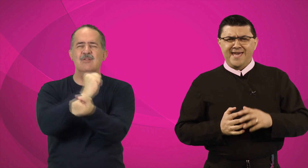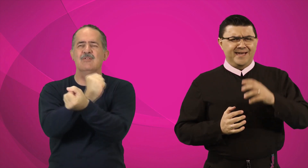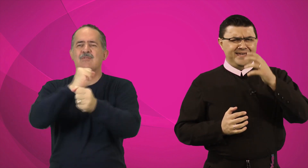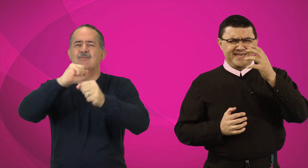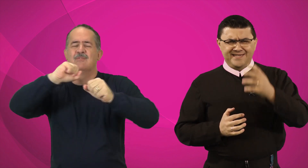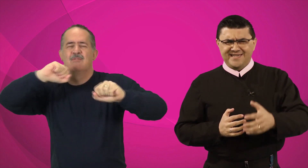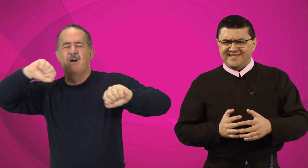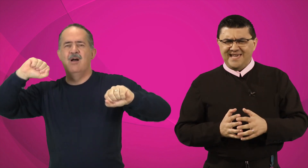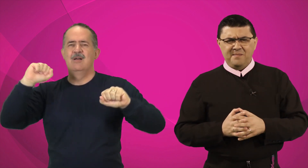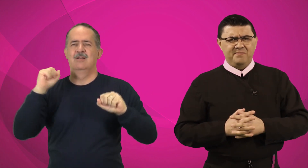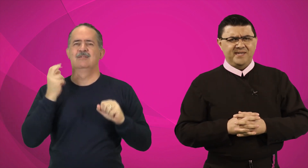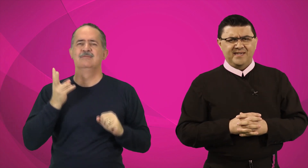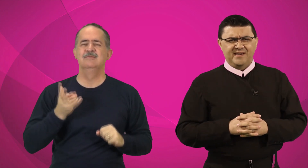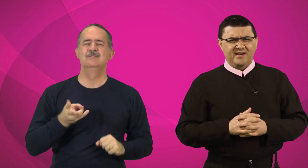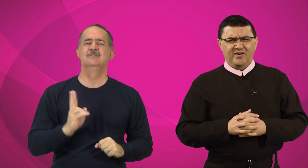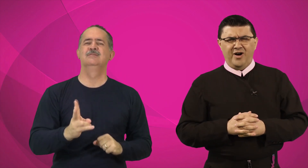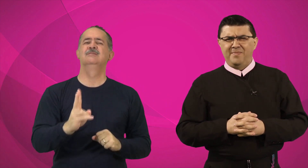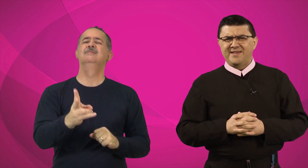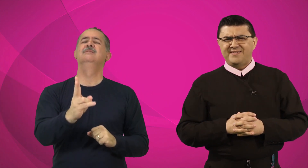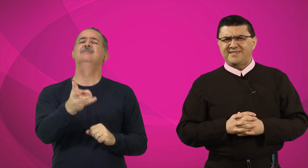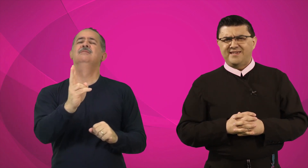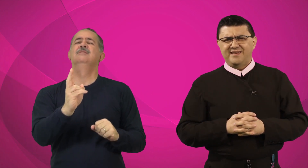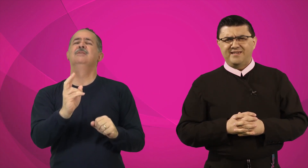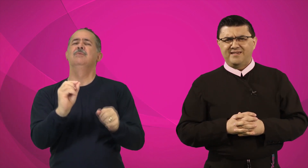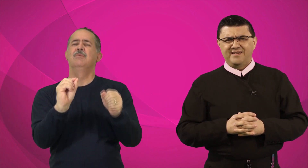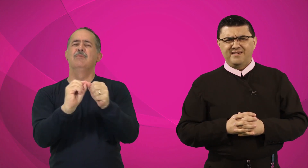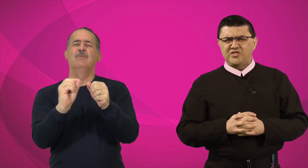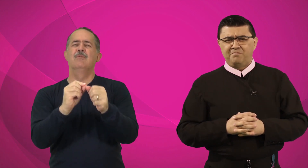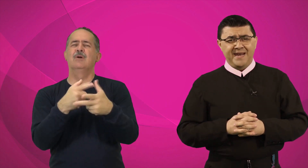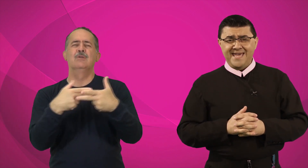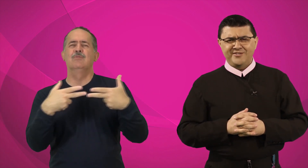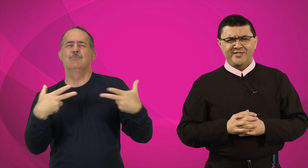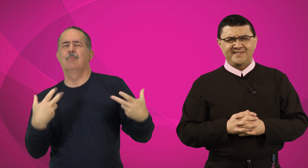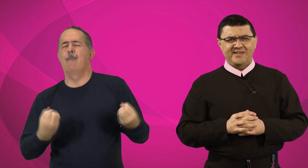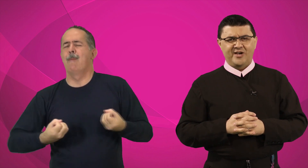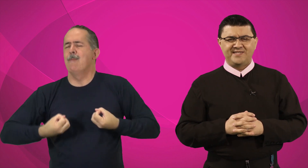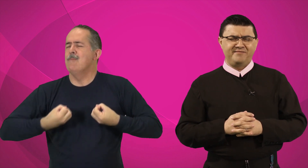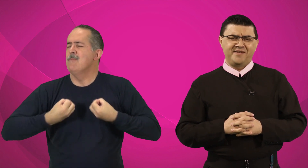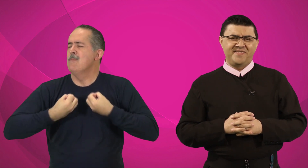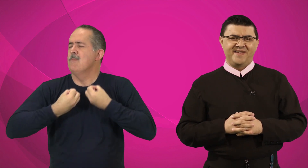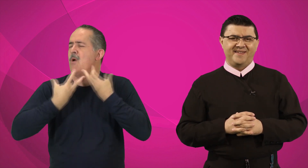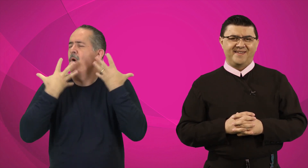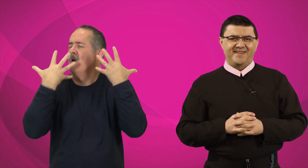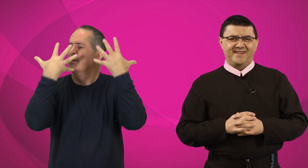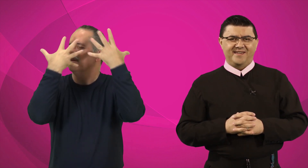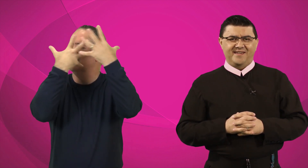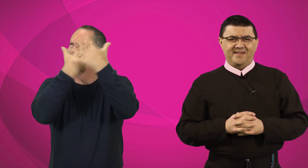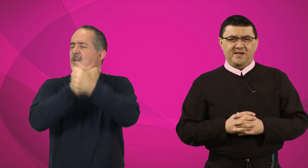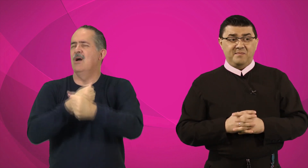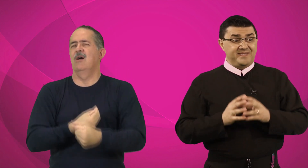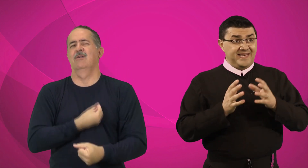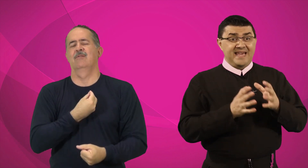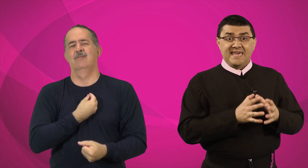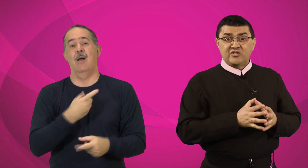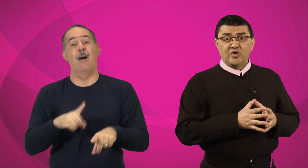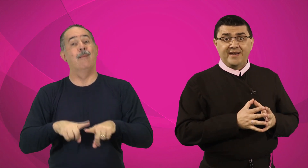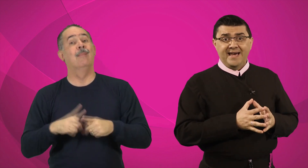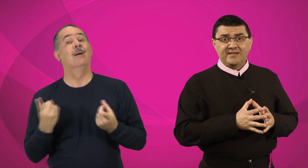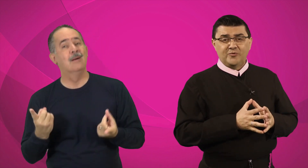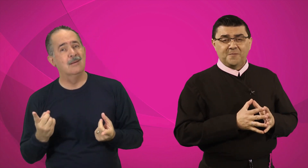realiza sempre obras esplêndidas em nossa vida. Mas, ele é questionado